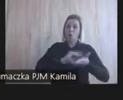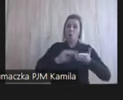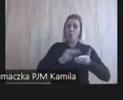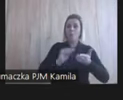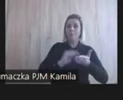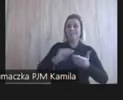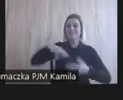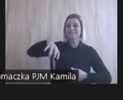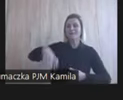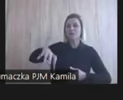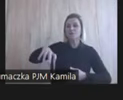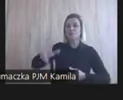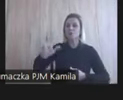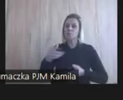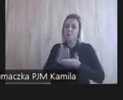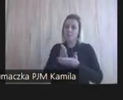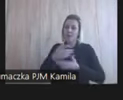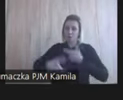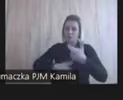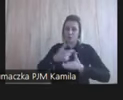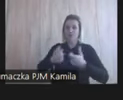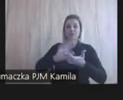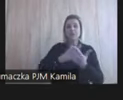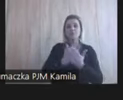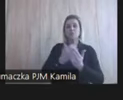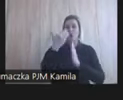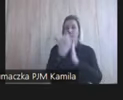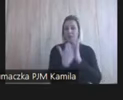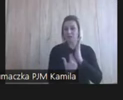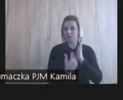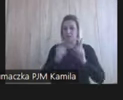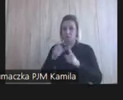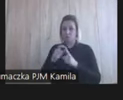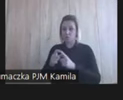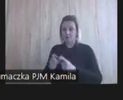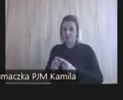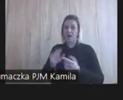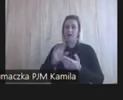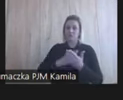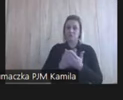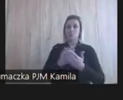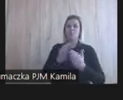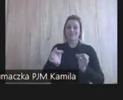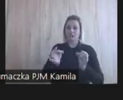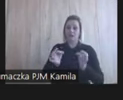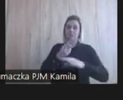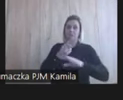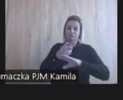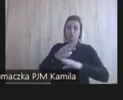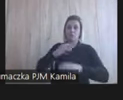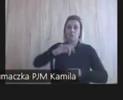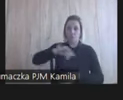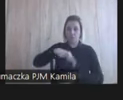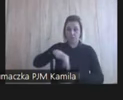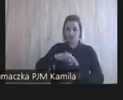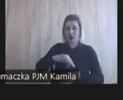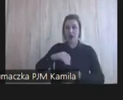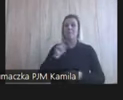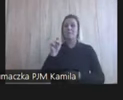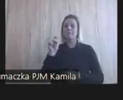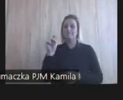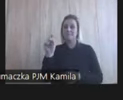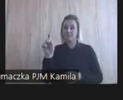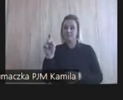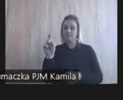wybierzecie listę słów, na przykład tutaj jesteśmy teraz w kuchni, no i sobie klikniemy,